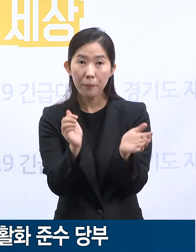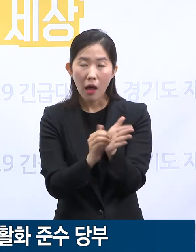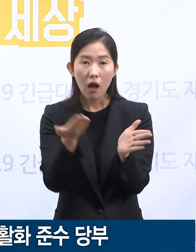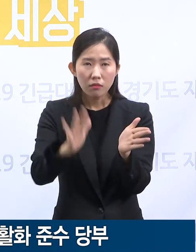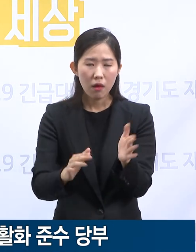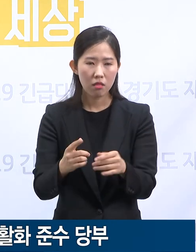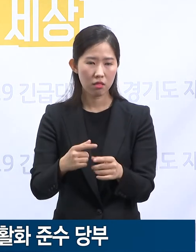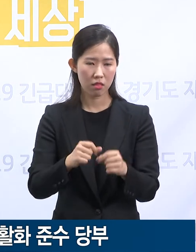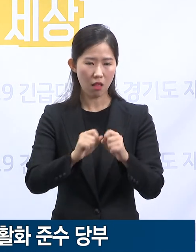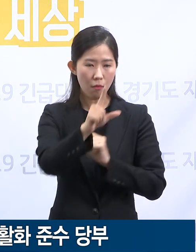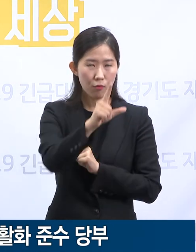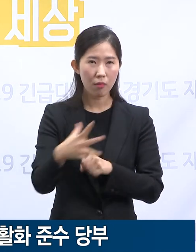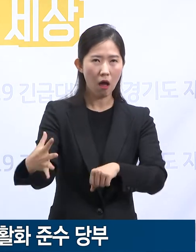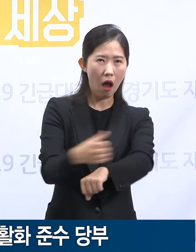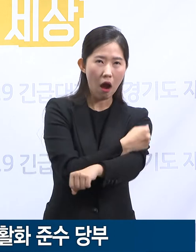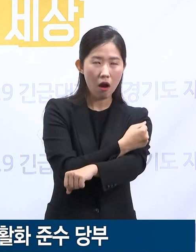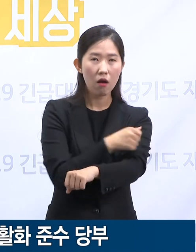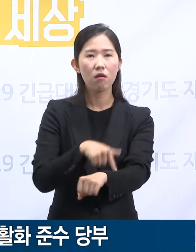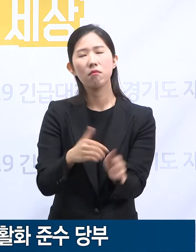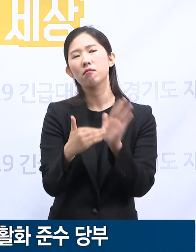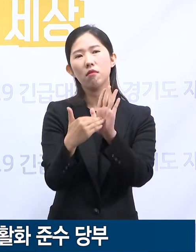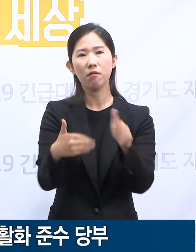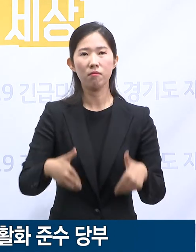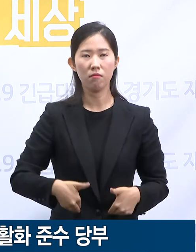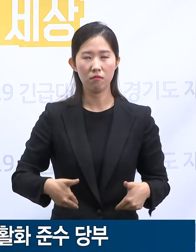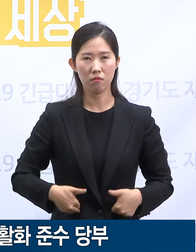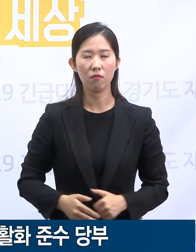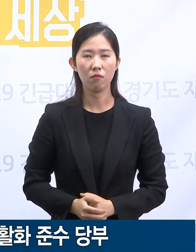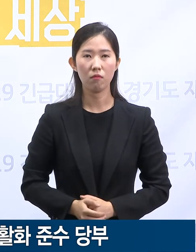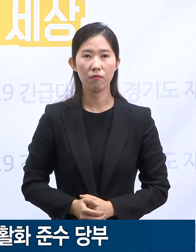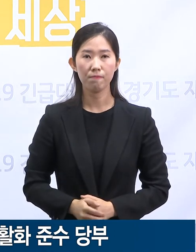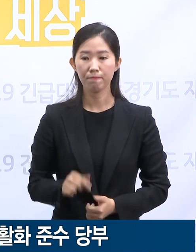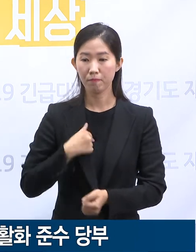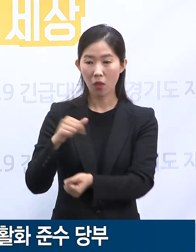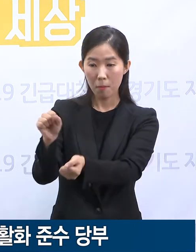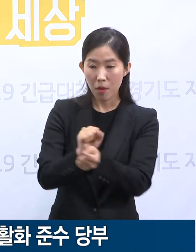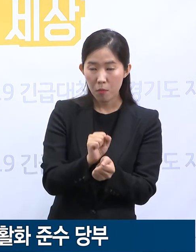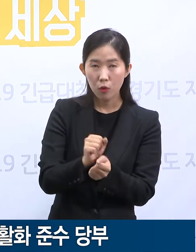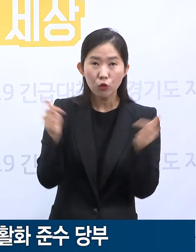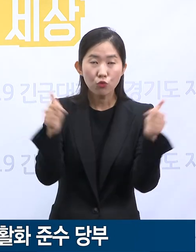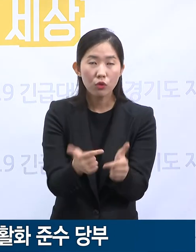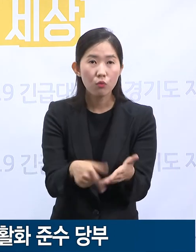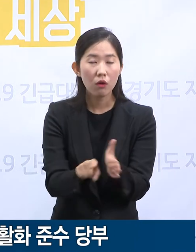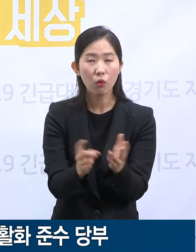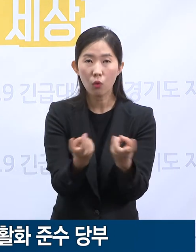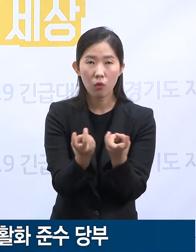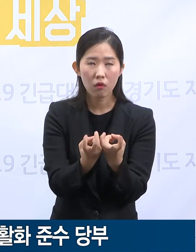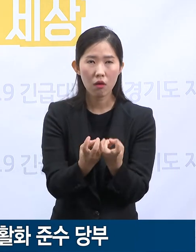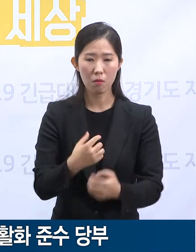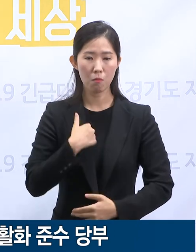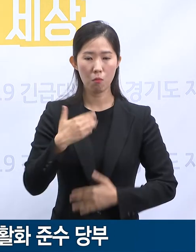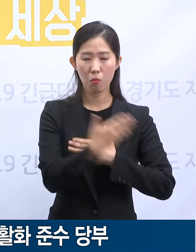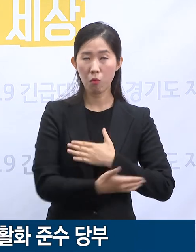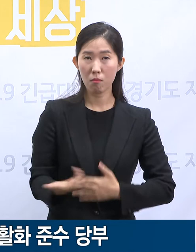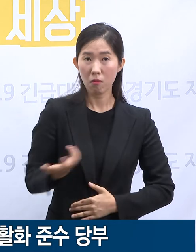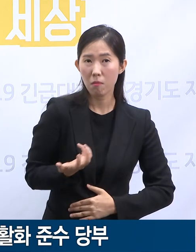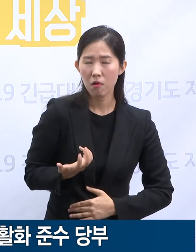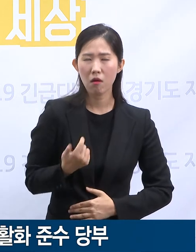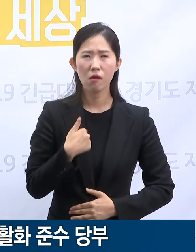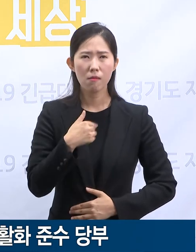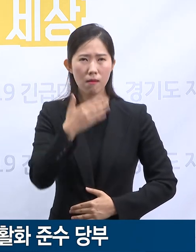다수로 확대되는 것을 막아야 합니다. 유입 확률을 낮추는 방법은 아프면 3, 4일간 집에 머물기입니다.